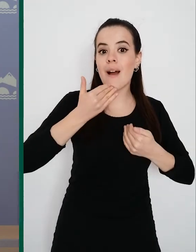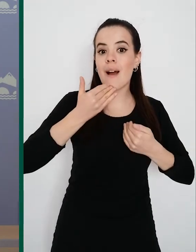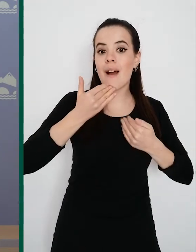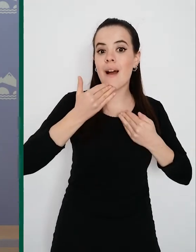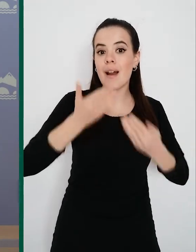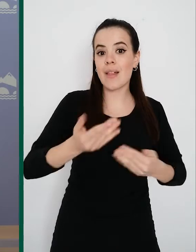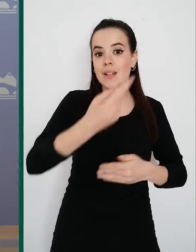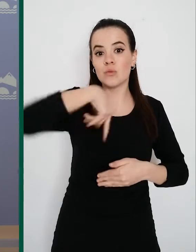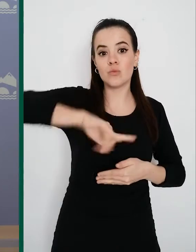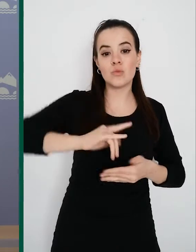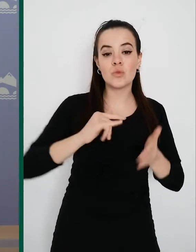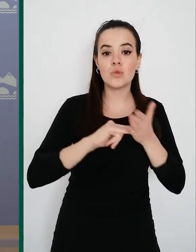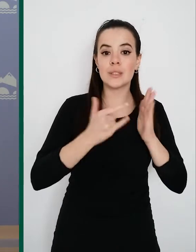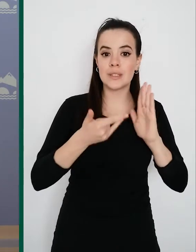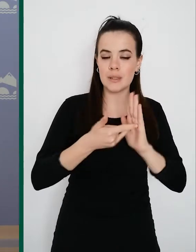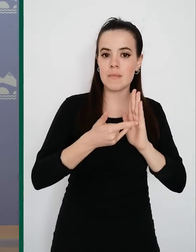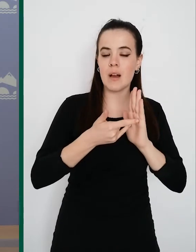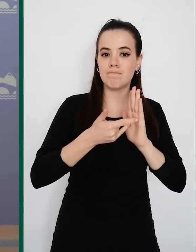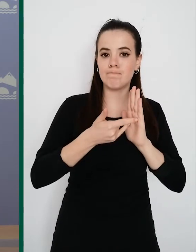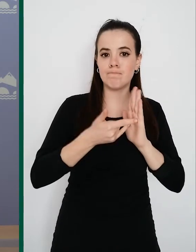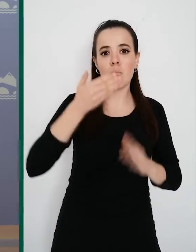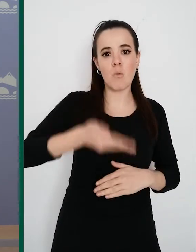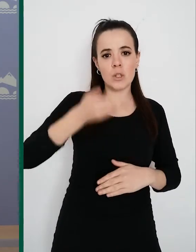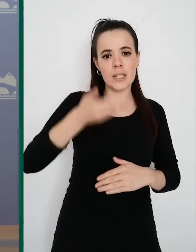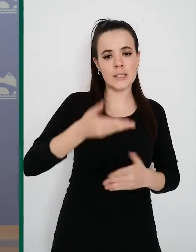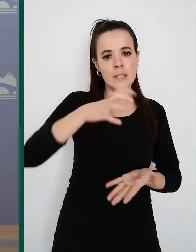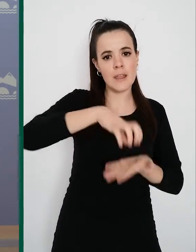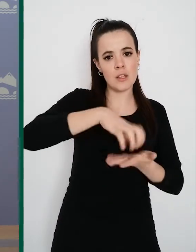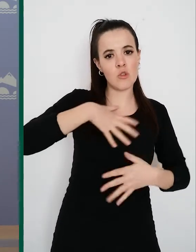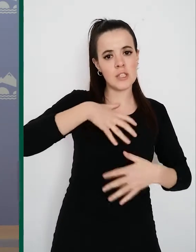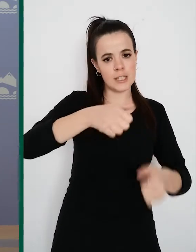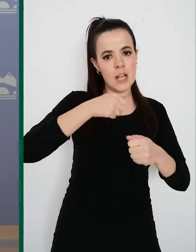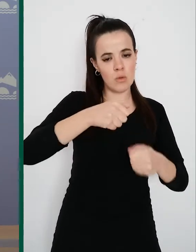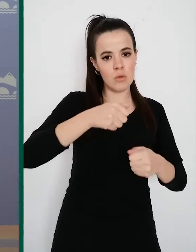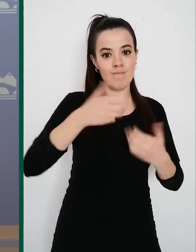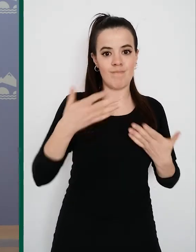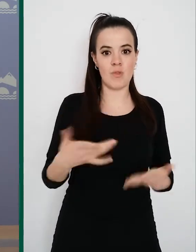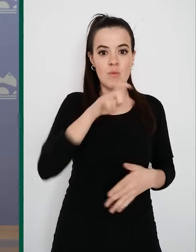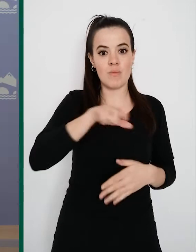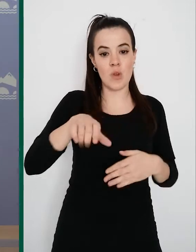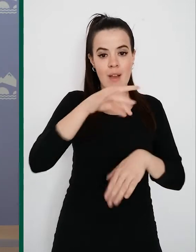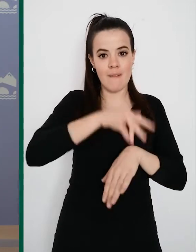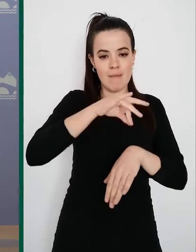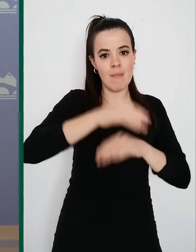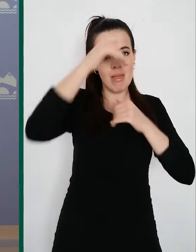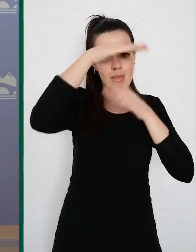nuestro sistema en la atención primaria. Y, por lo tanto, los pacientes están perfectamente atendidos en la atención primaria.